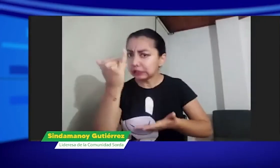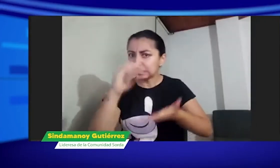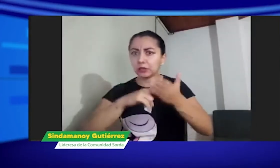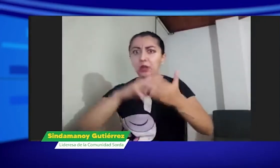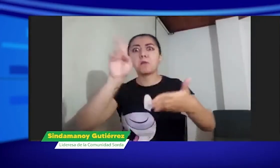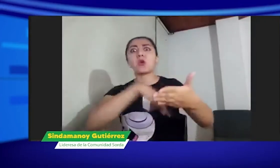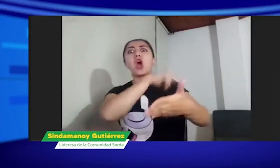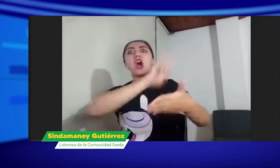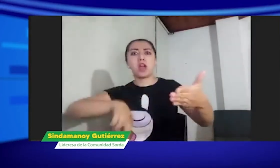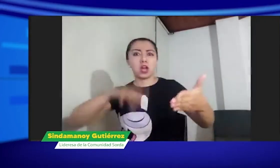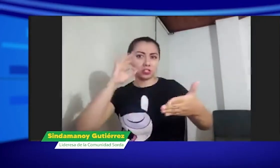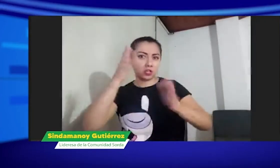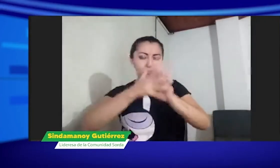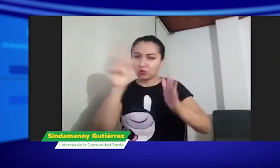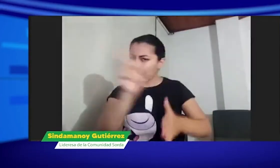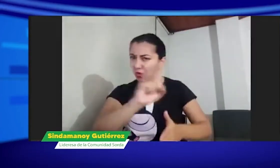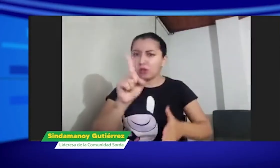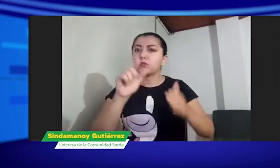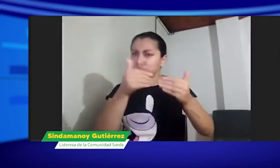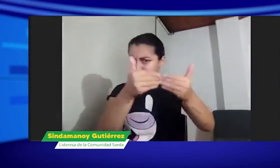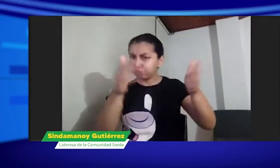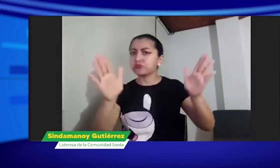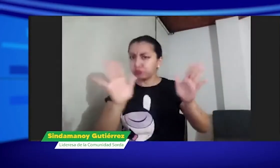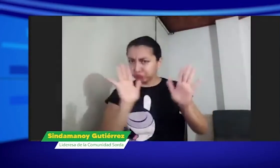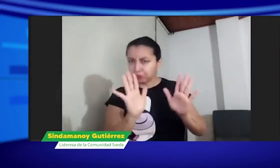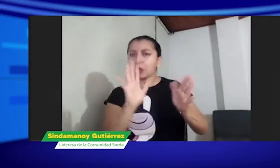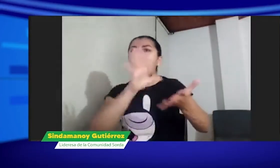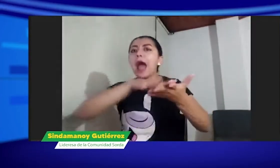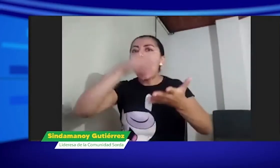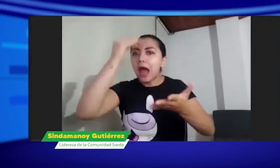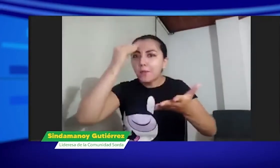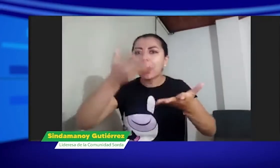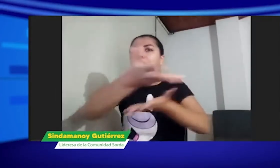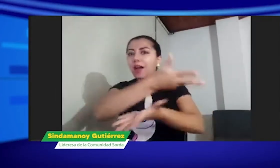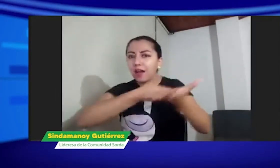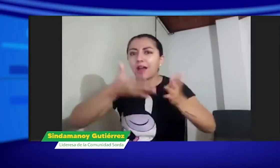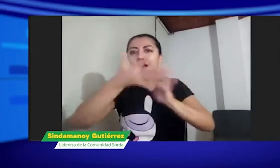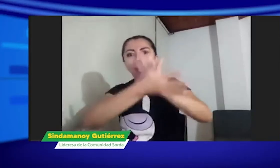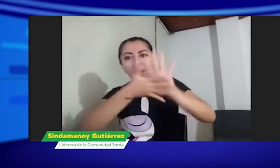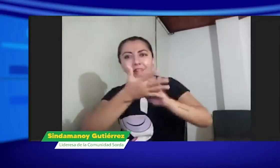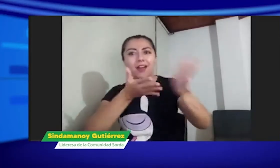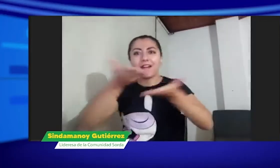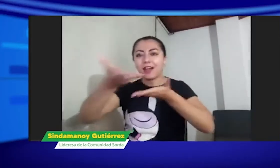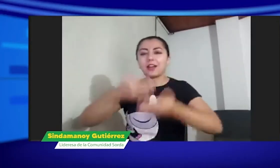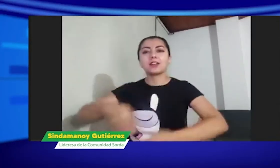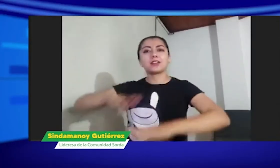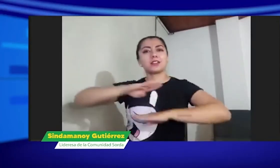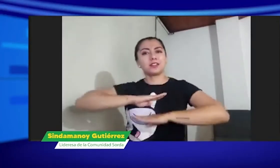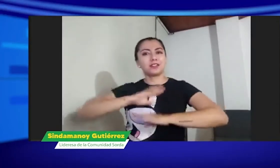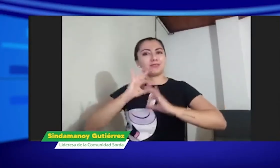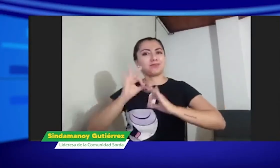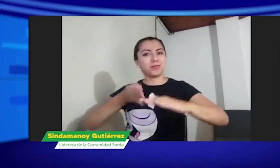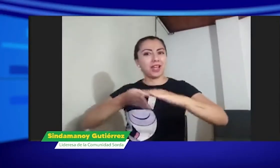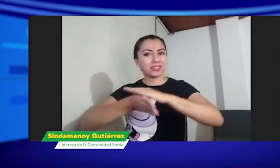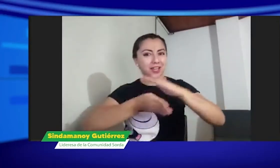las personas sordas puedan aprenderlo. No estamos diciendo que sea prohibido que las personas oyentes puedan aprender lengua de señas,